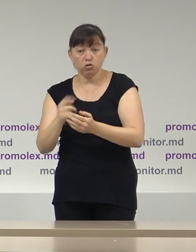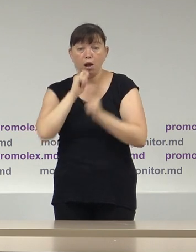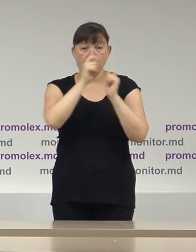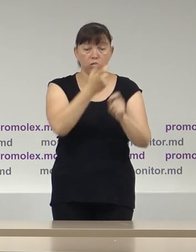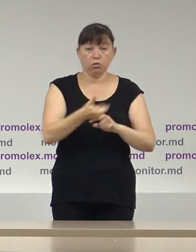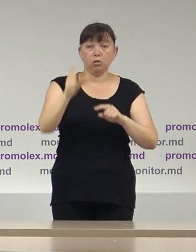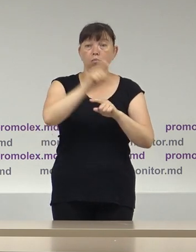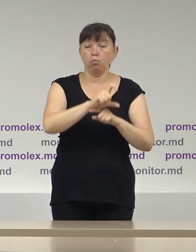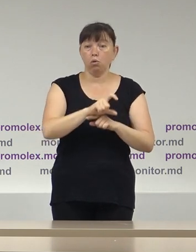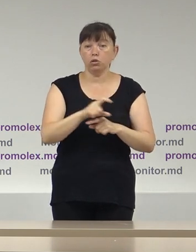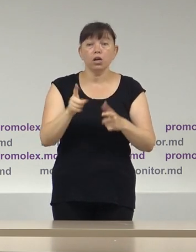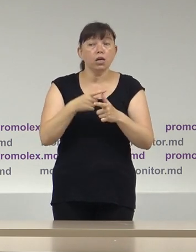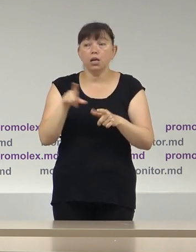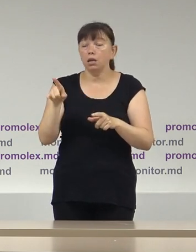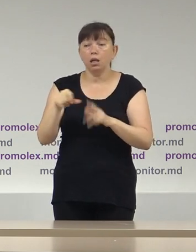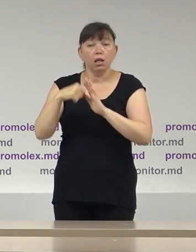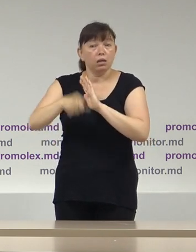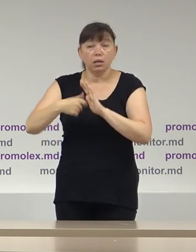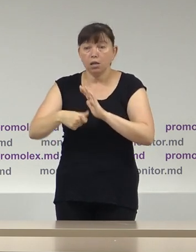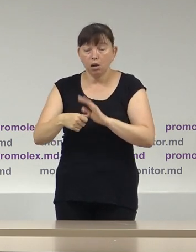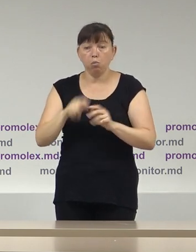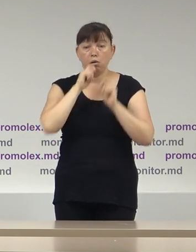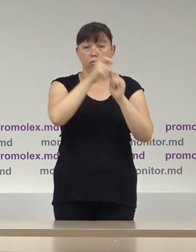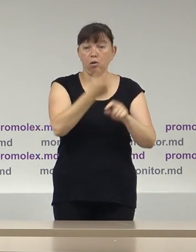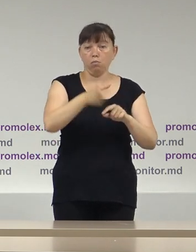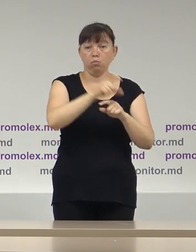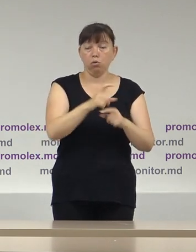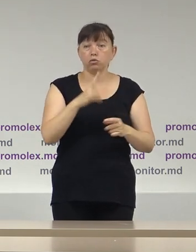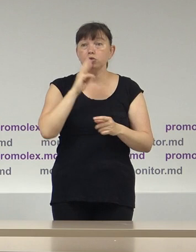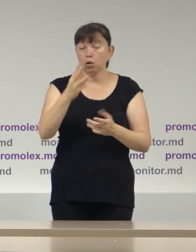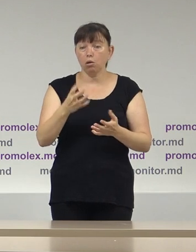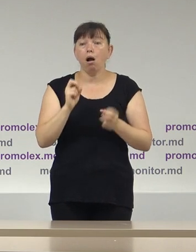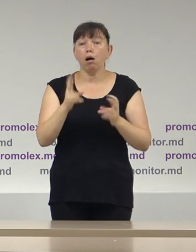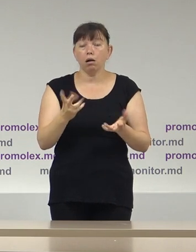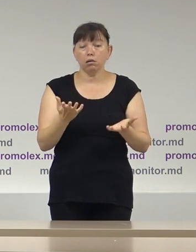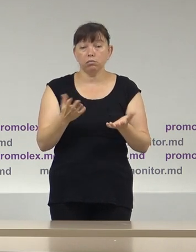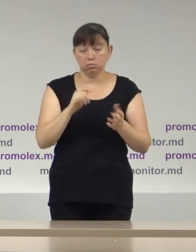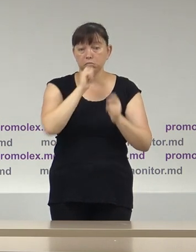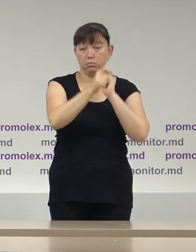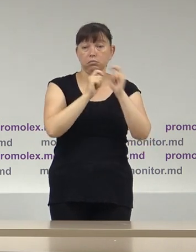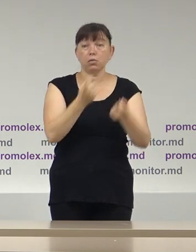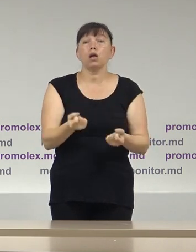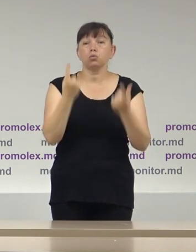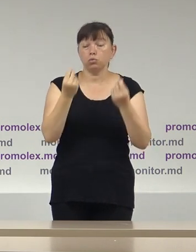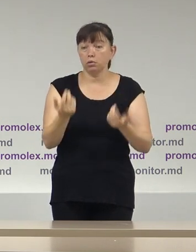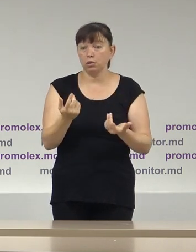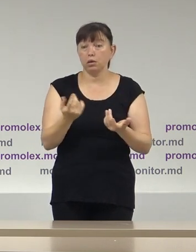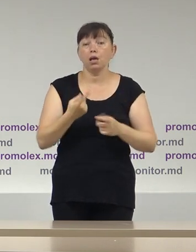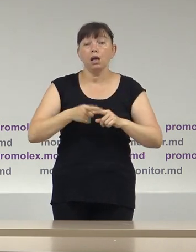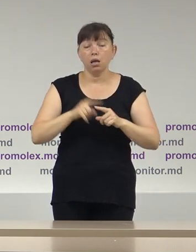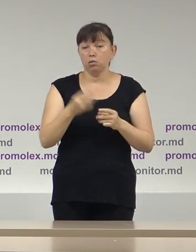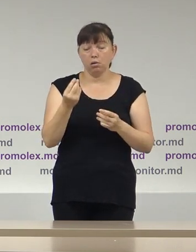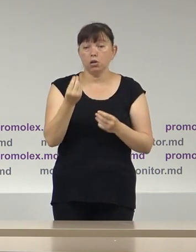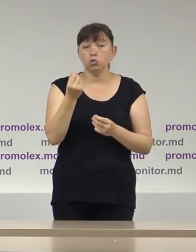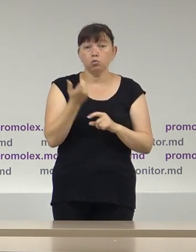sau nu au avut deloc de venituri în ultimii 3 ani, aceștia au efectuat donații concurenților electorale. Este o sumă